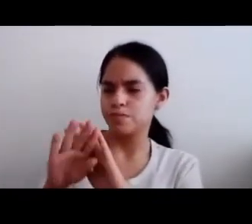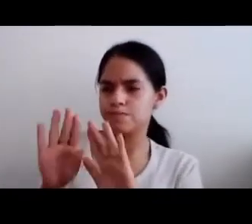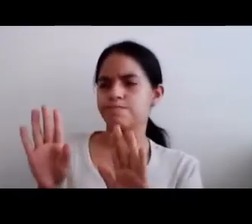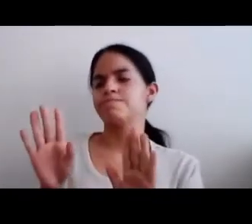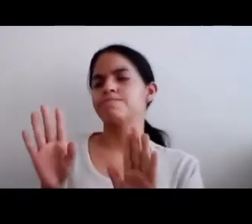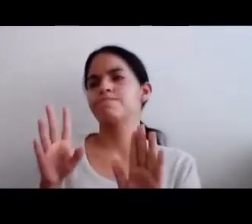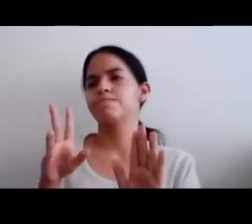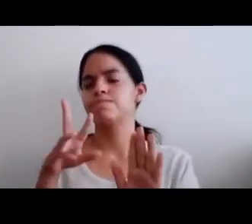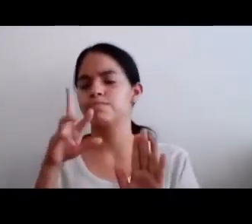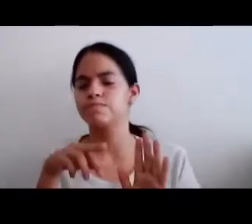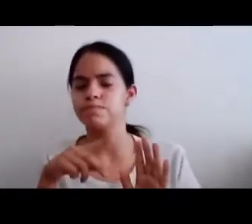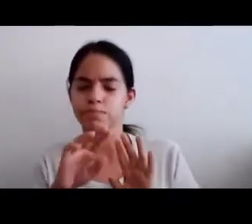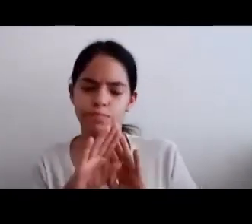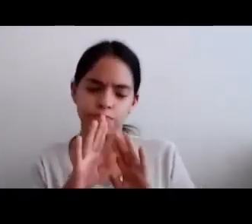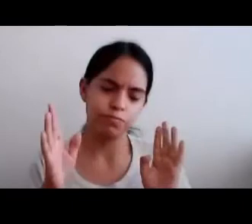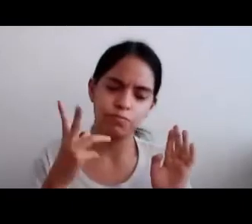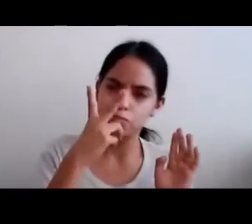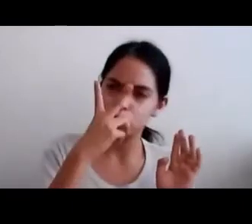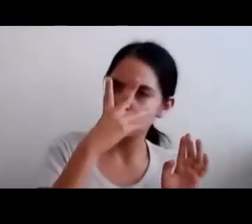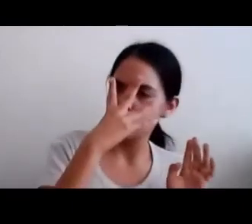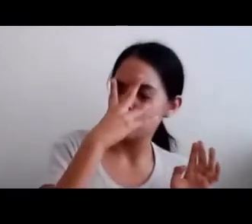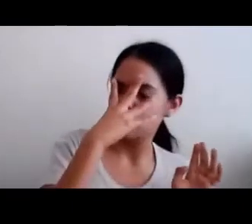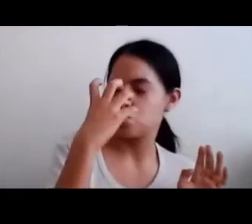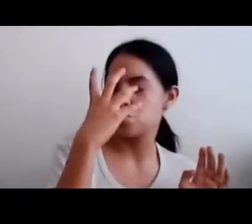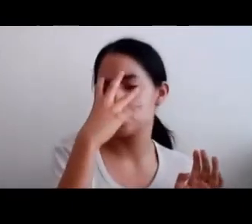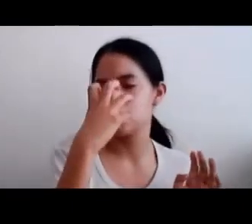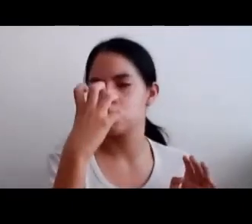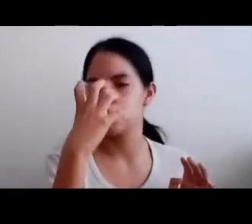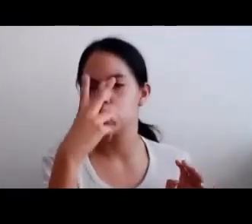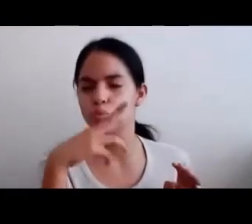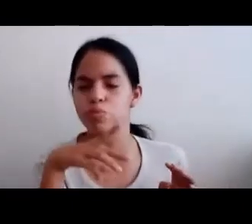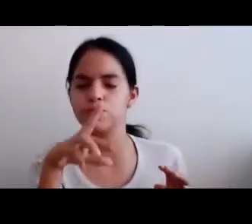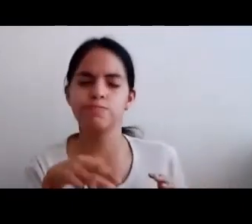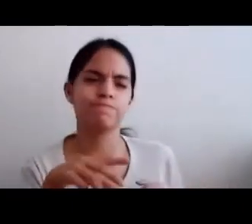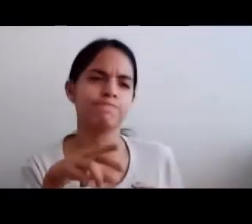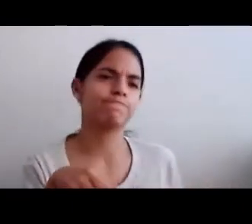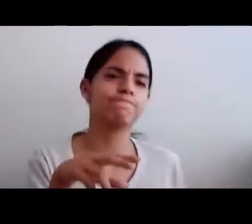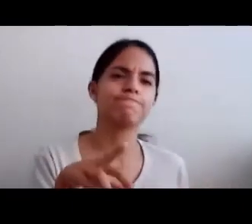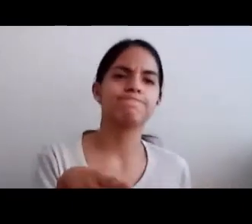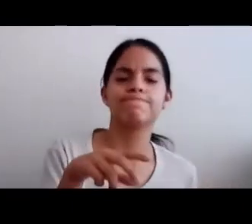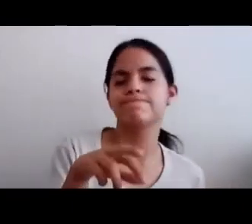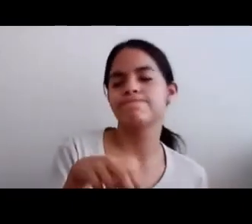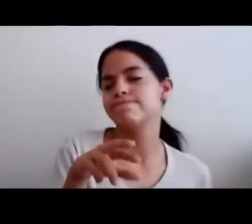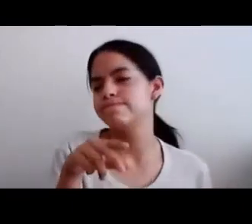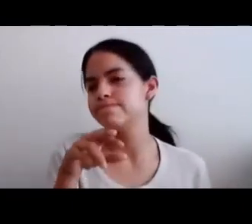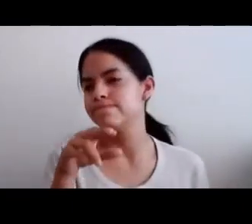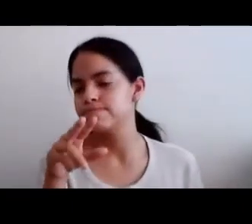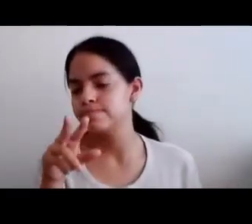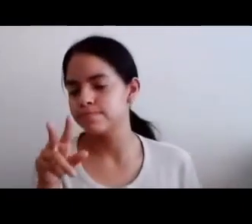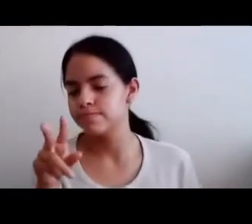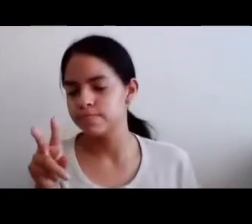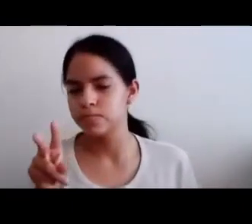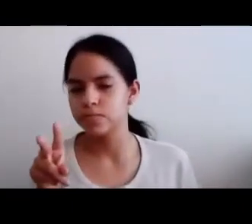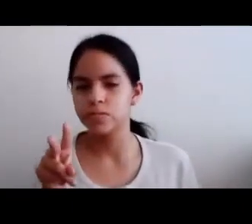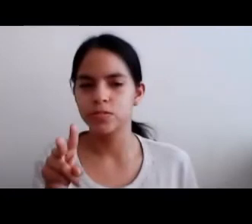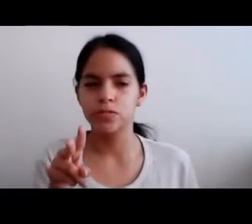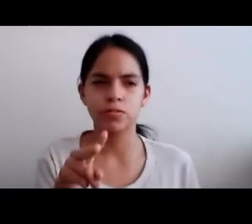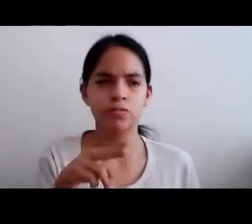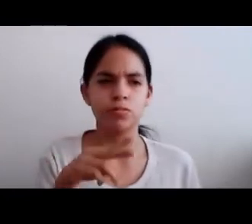De pronto Vio Que una luz Cambiaba de color Y una puerta Cambiaba Entonces